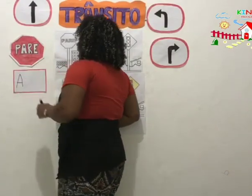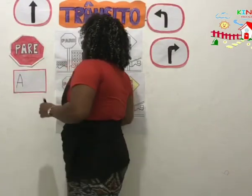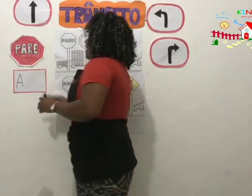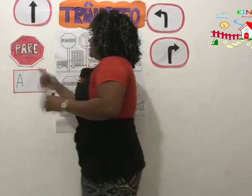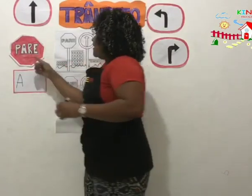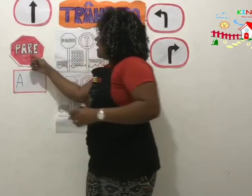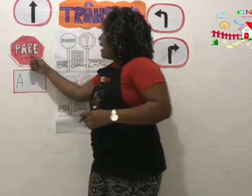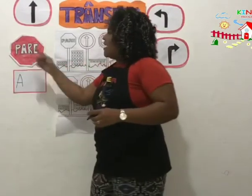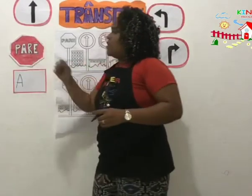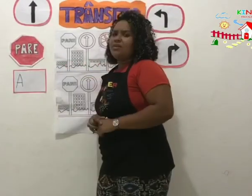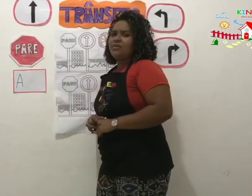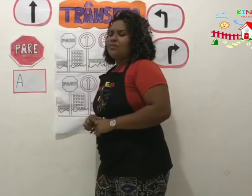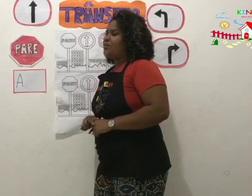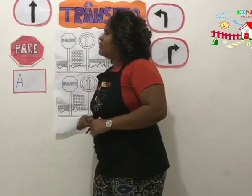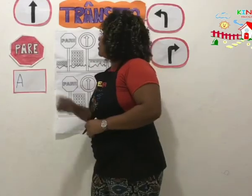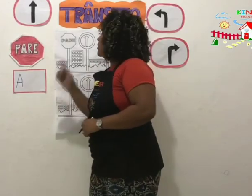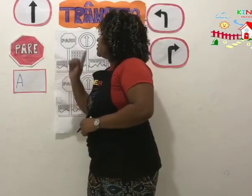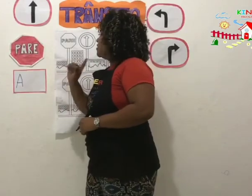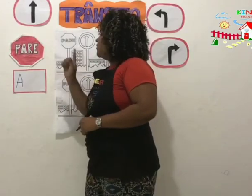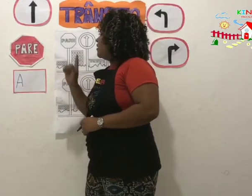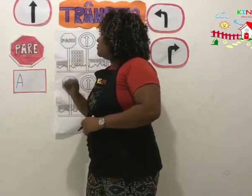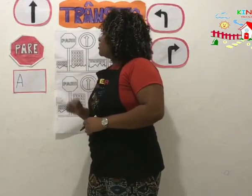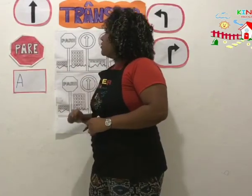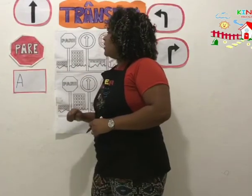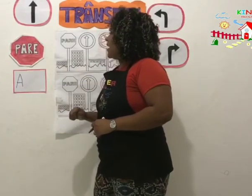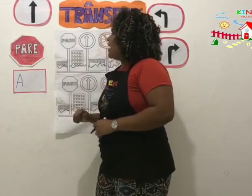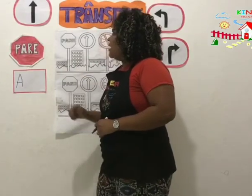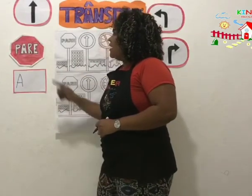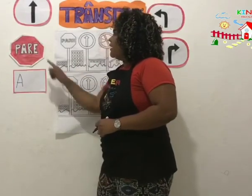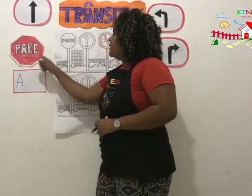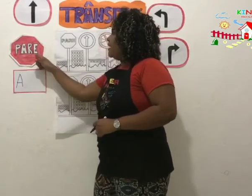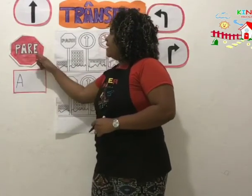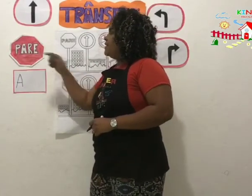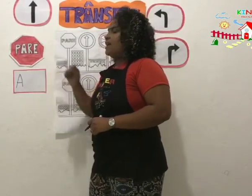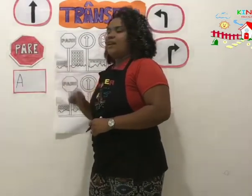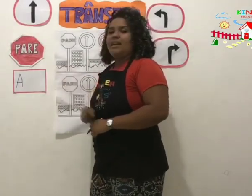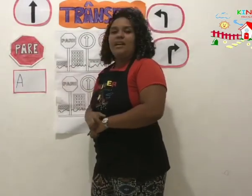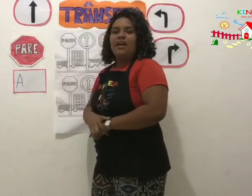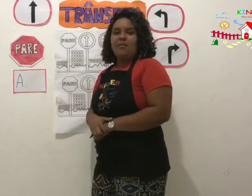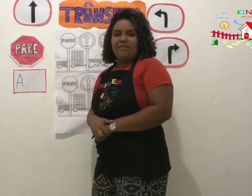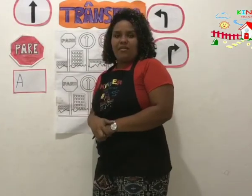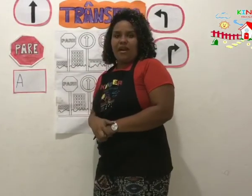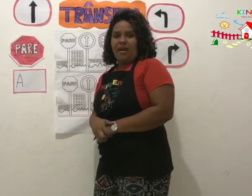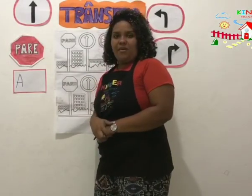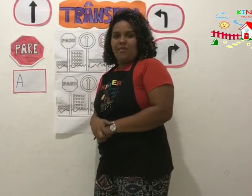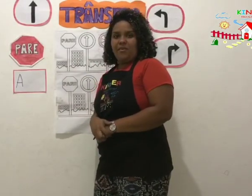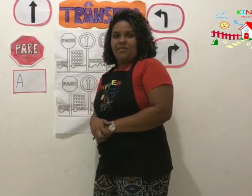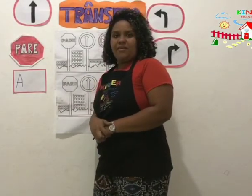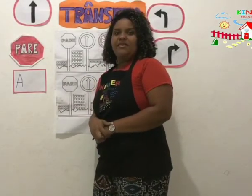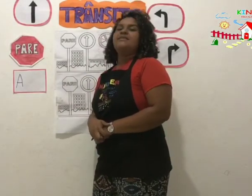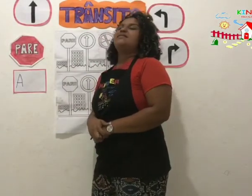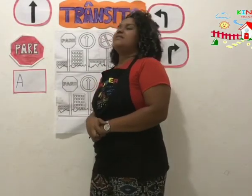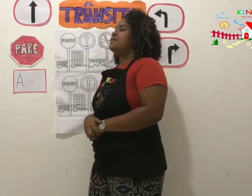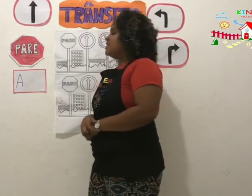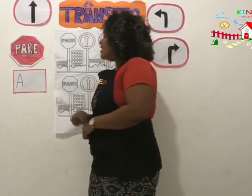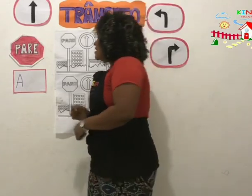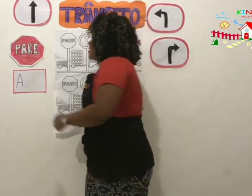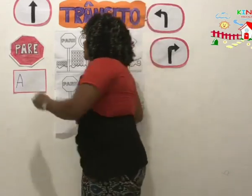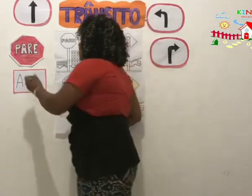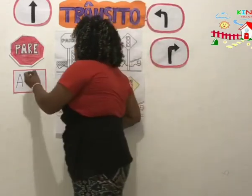A letra E é um. Então, nós não vamos colocar. E a letra E? É uma vogal? Sim! Então, vamos